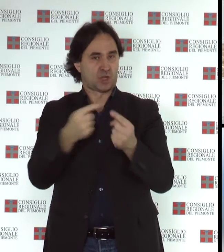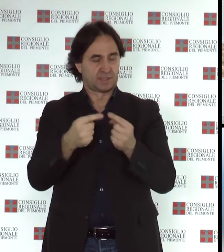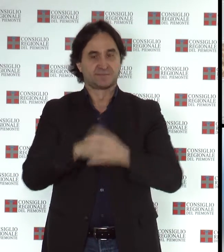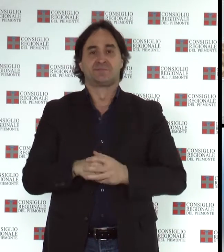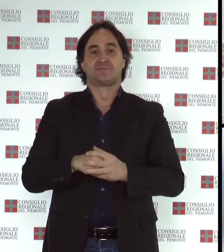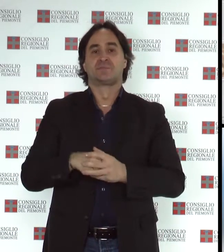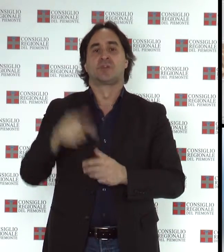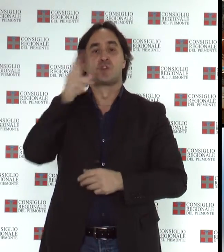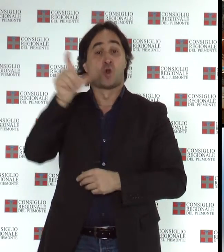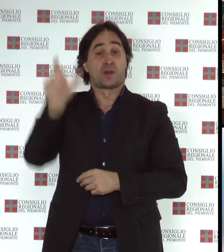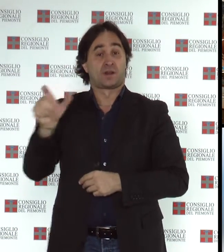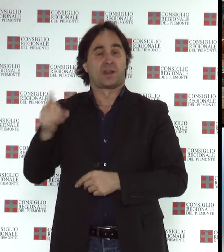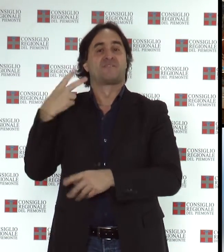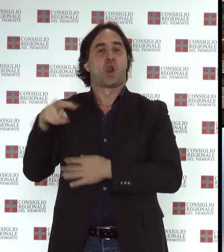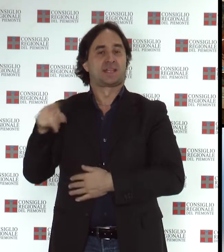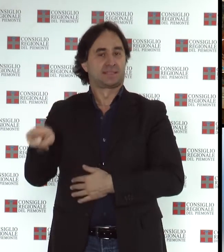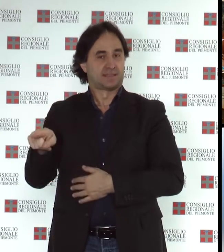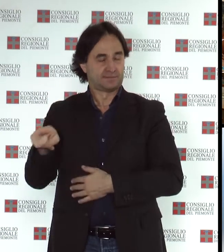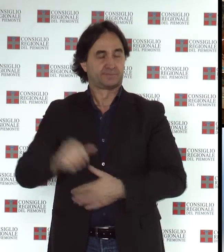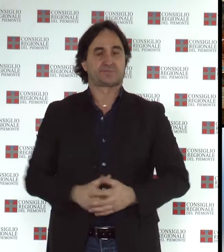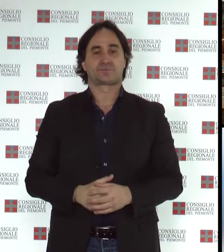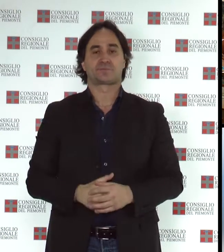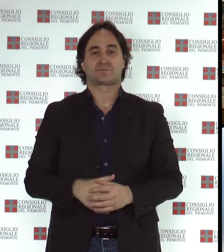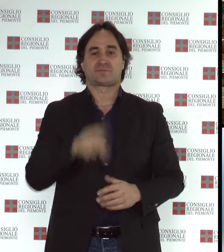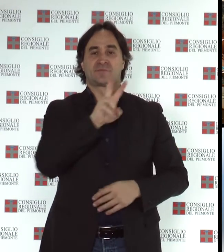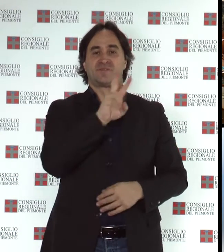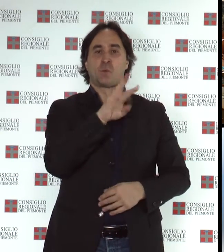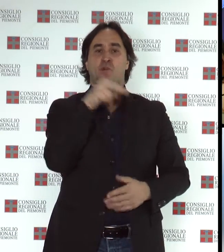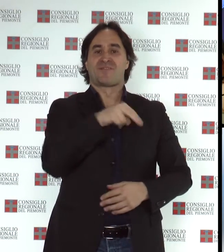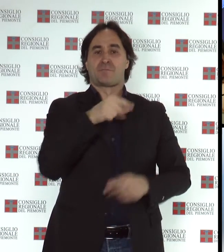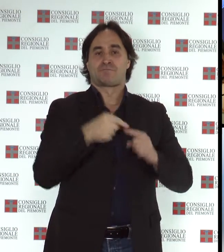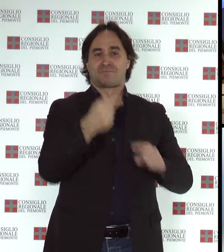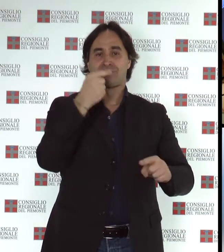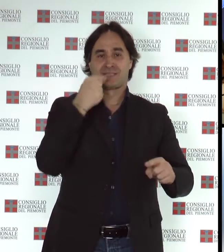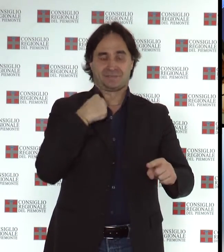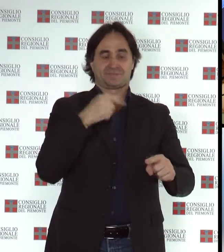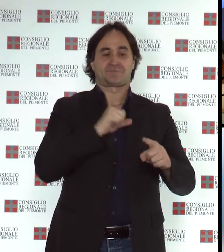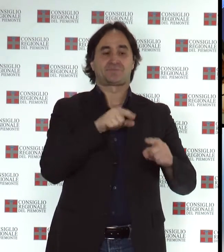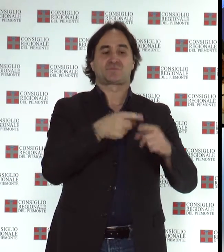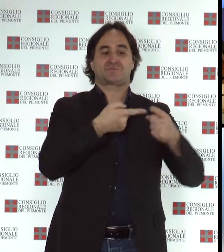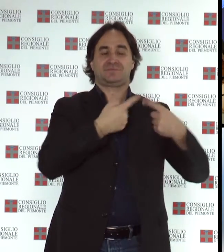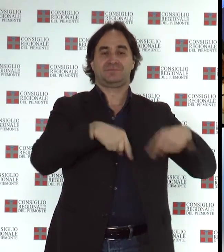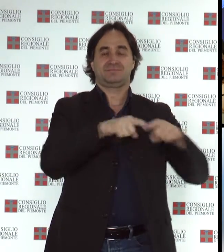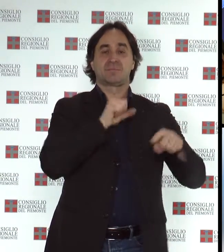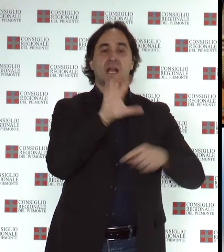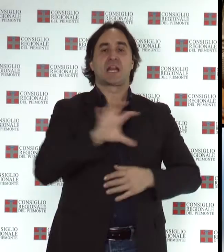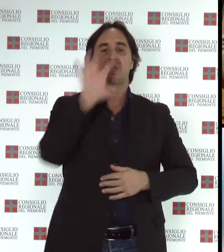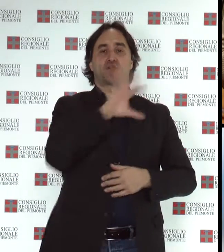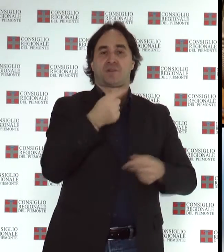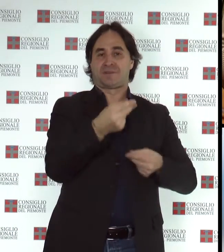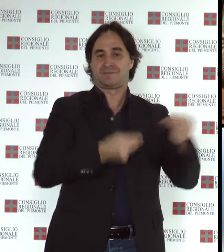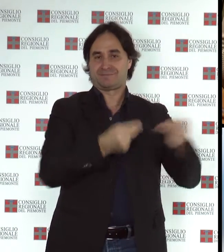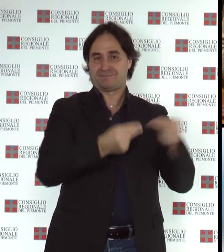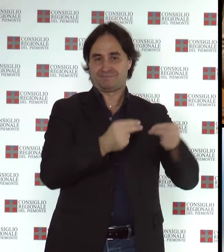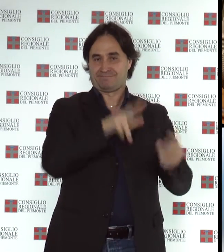donne il 24 novembre il consiglio regionale ha approvato il rendiconto 2014 della regione il cui testo era